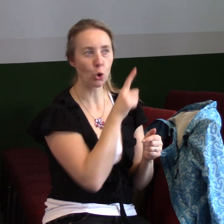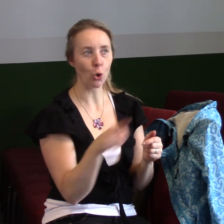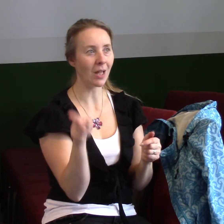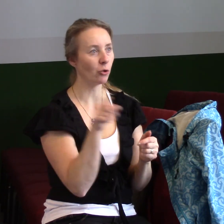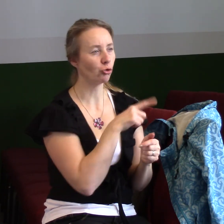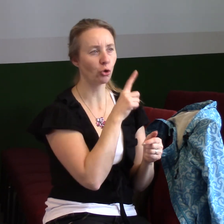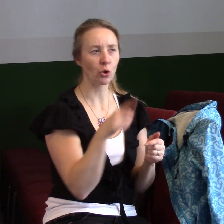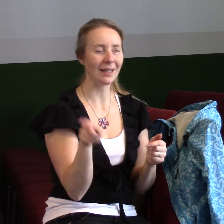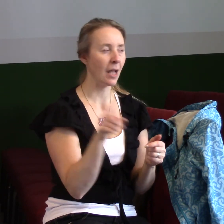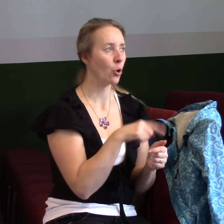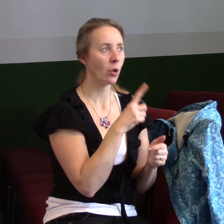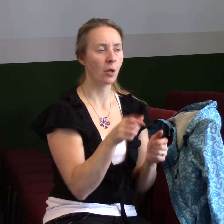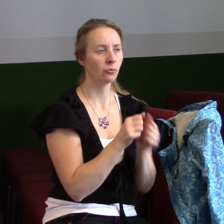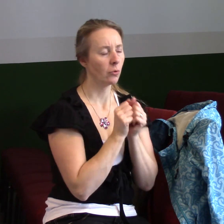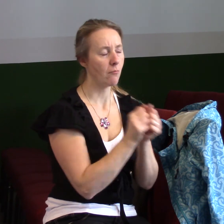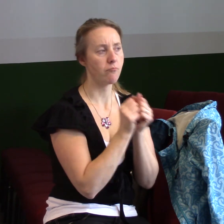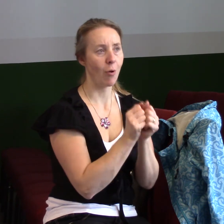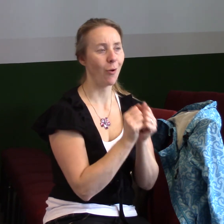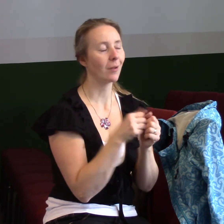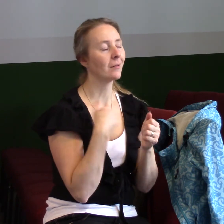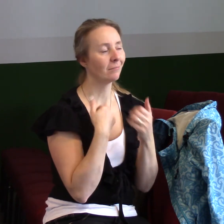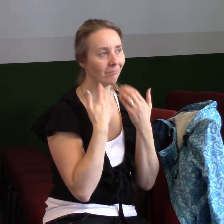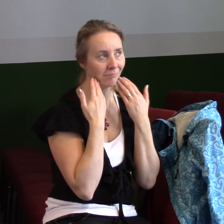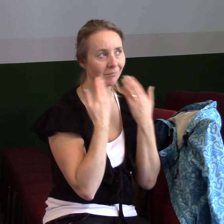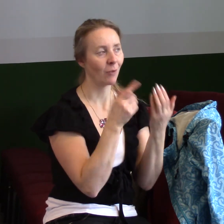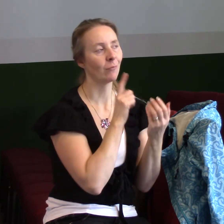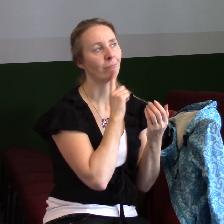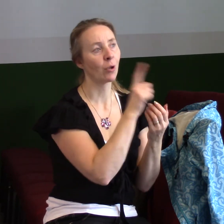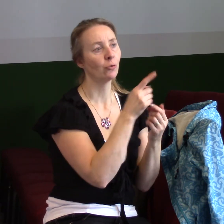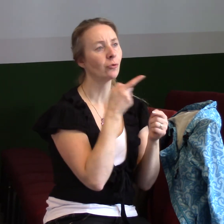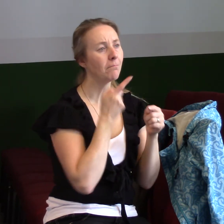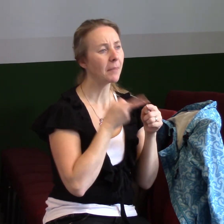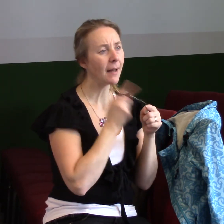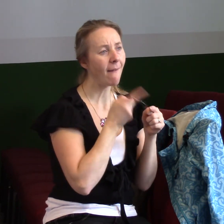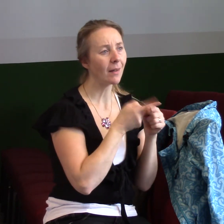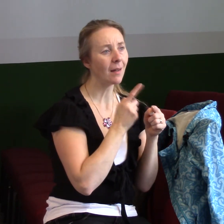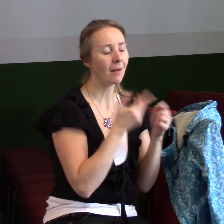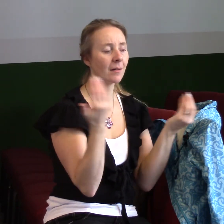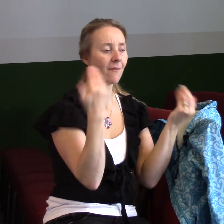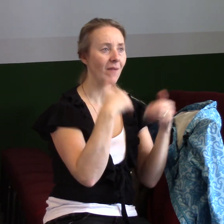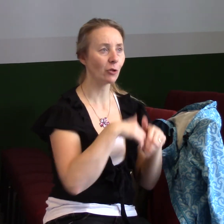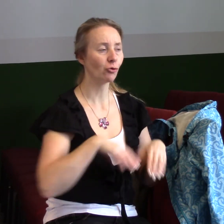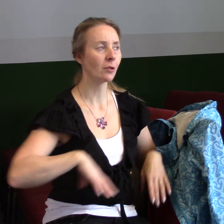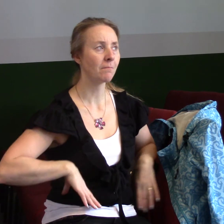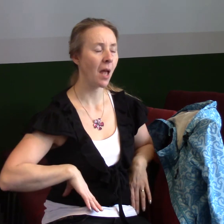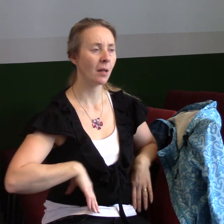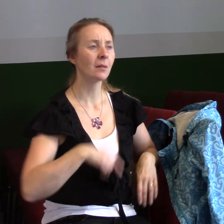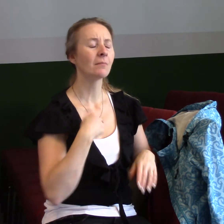A proto jsem Bohu vděčný za večeři páně, že je pravidelná každý měsíc, že člověk může přijít a se znovu ujistit, že to